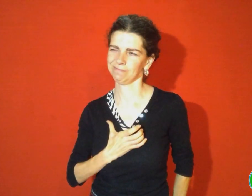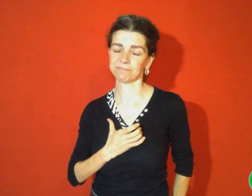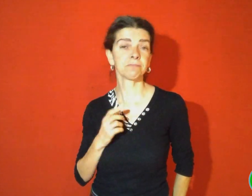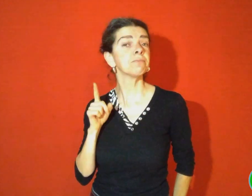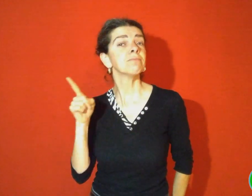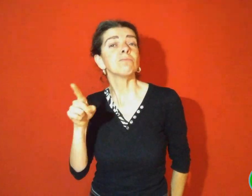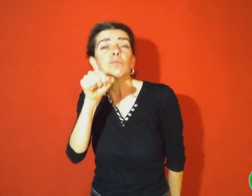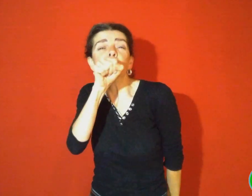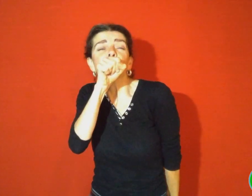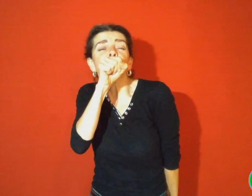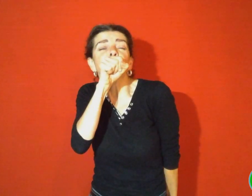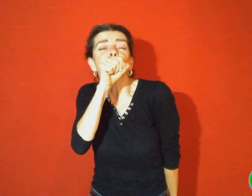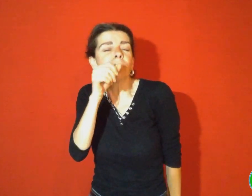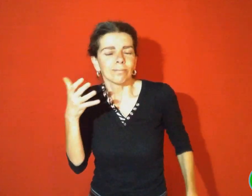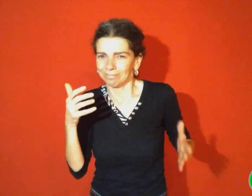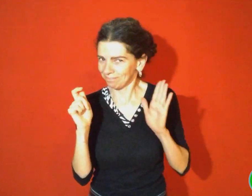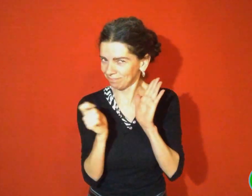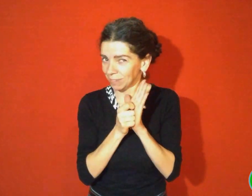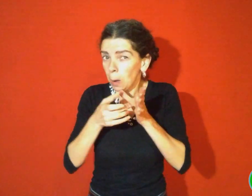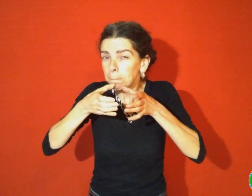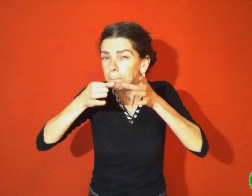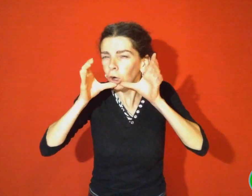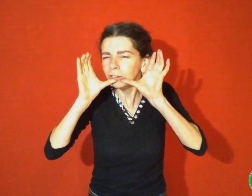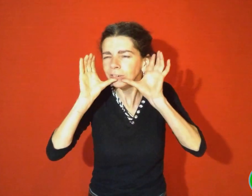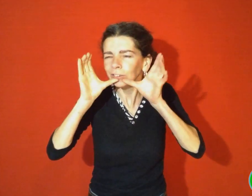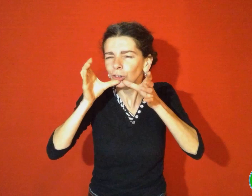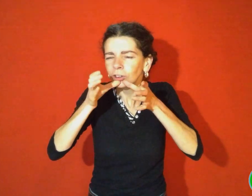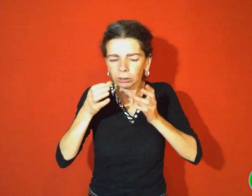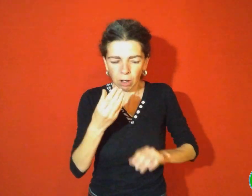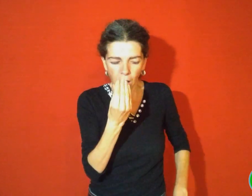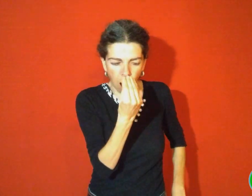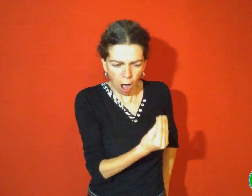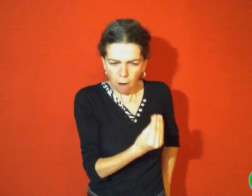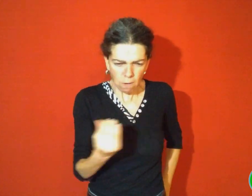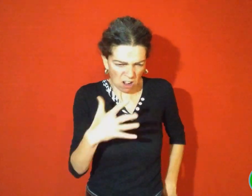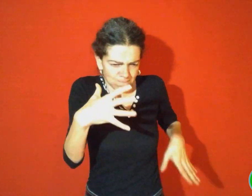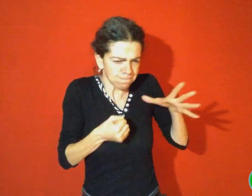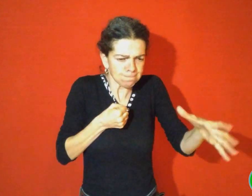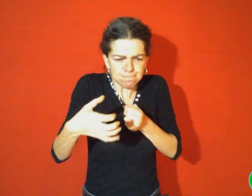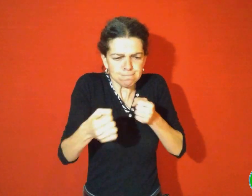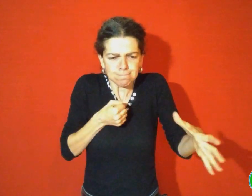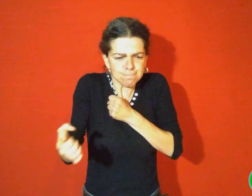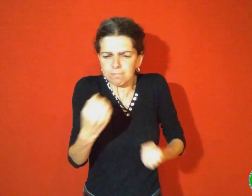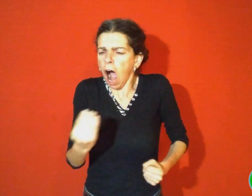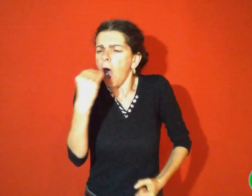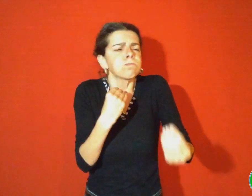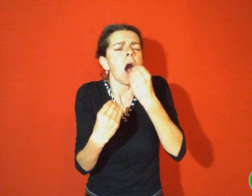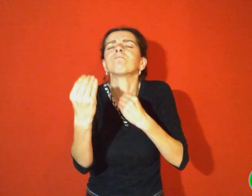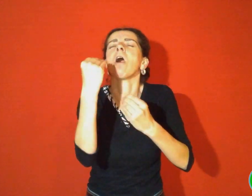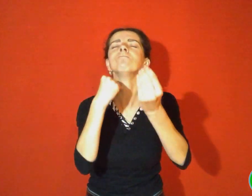Ce qu'il aimait le plus au monde, c'était de manger des petits-enfants à son